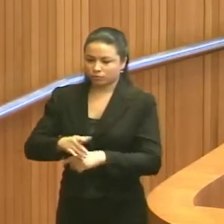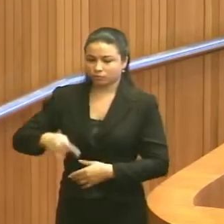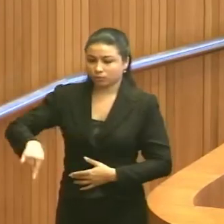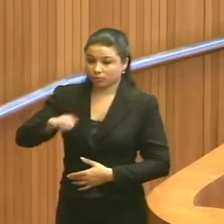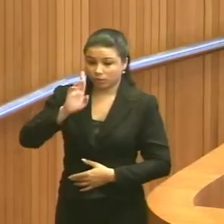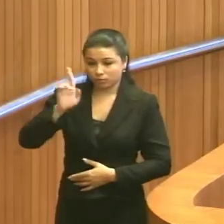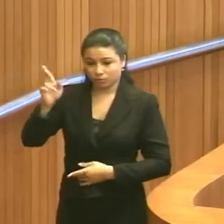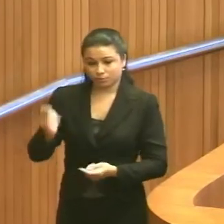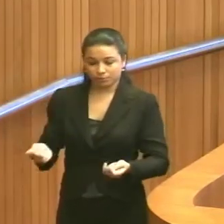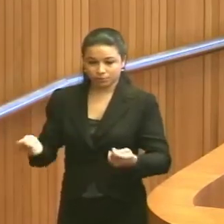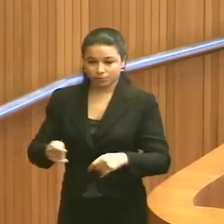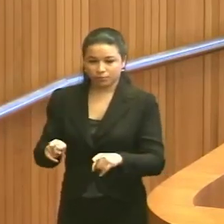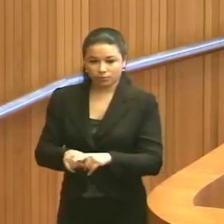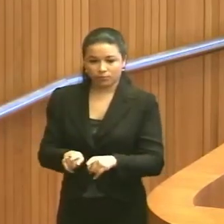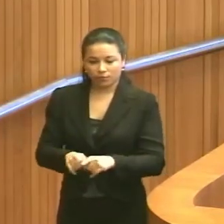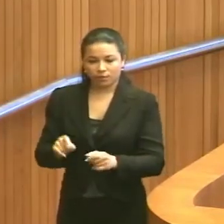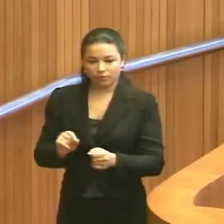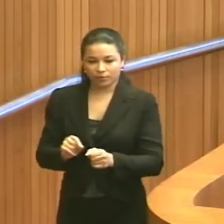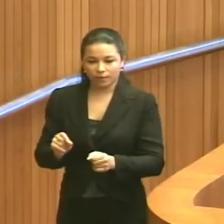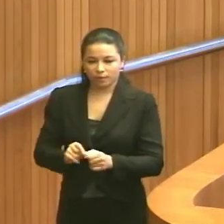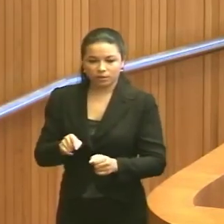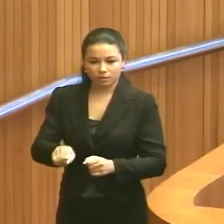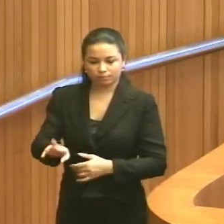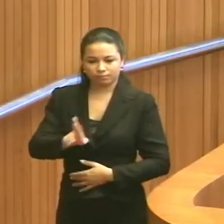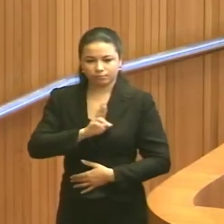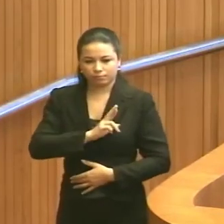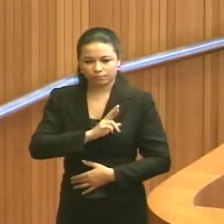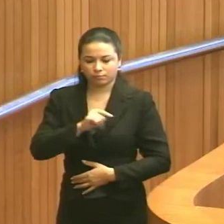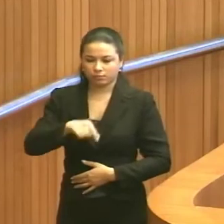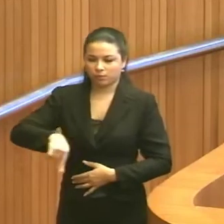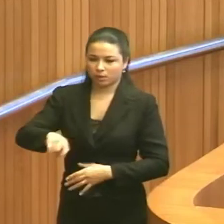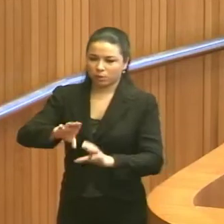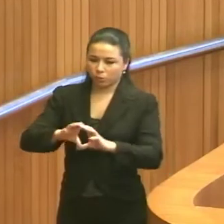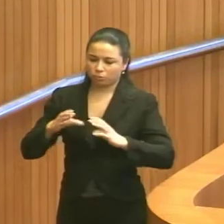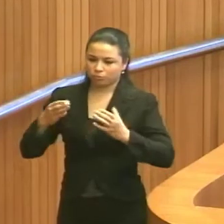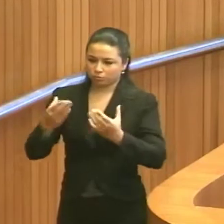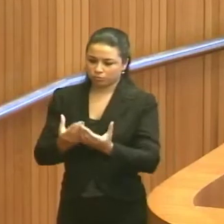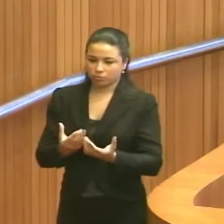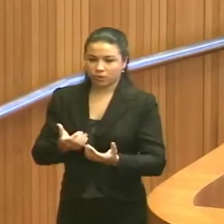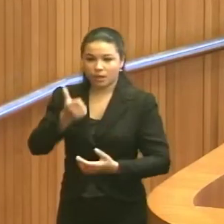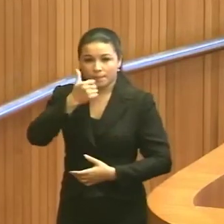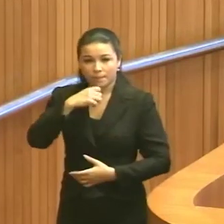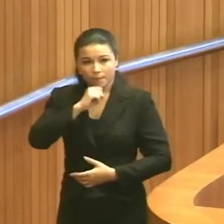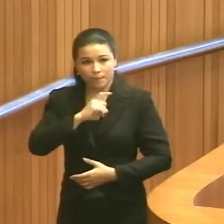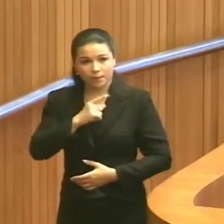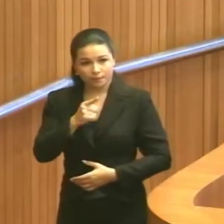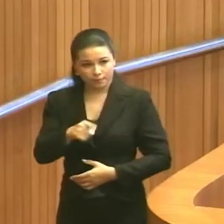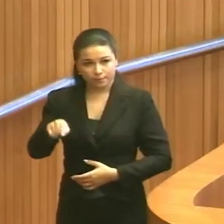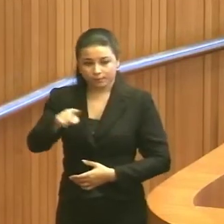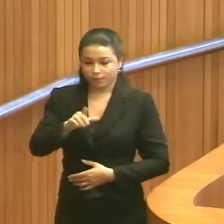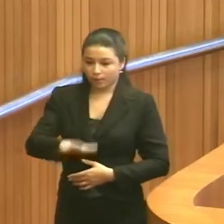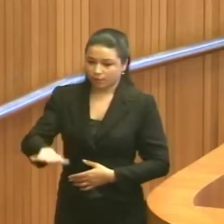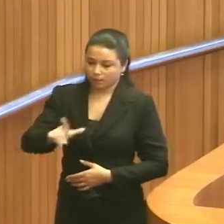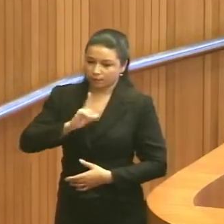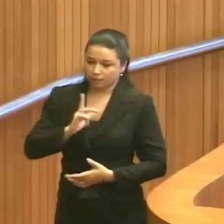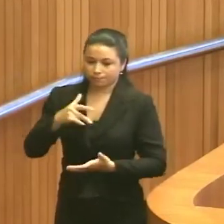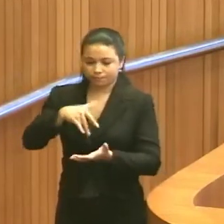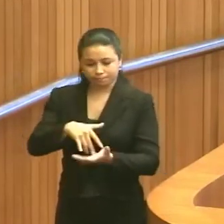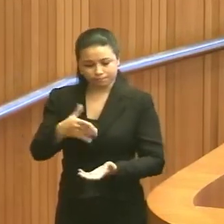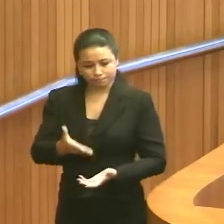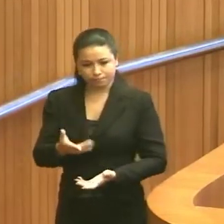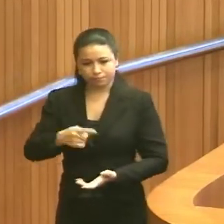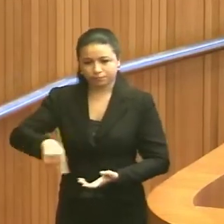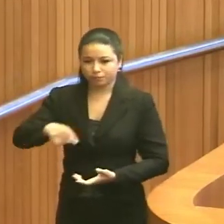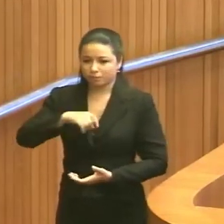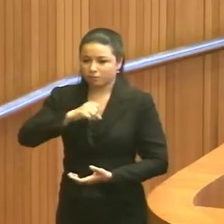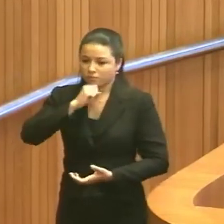as autoridades competentes para trazer uma resposta a essa comunidade, às mães que estão aqui, às crianças que estão